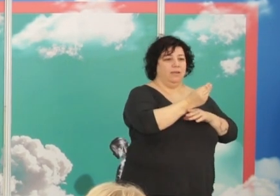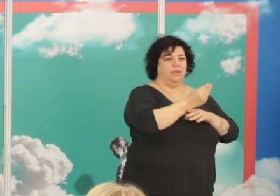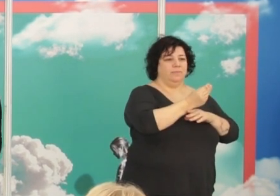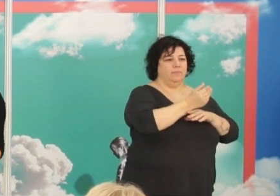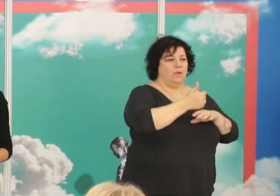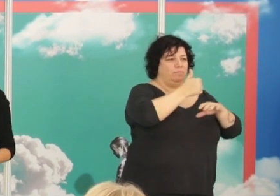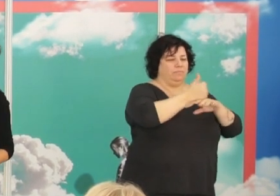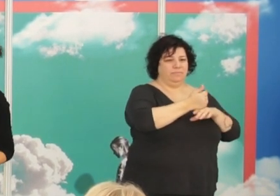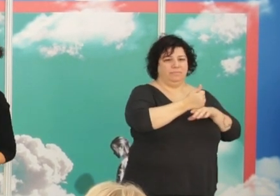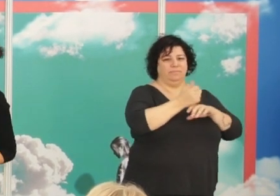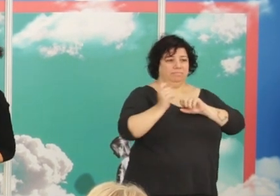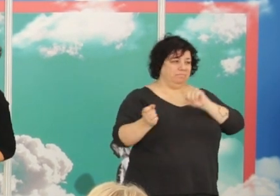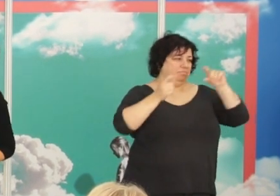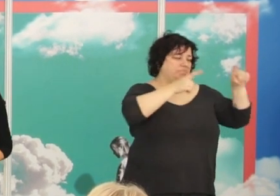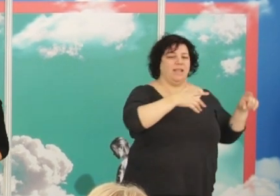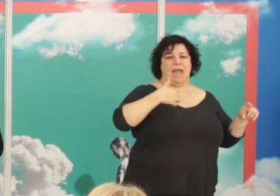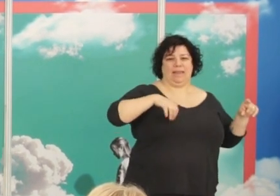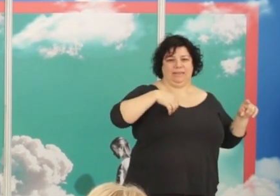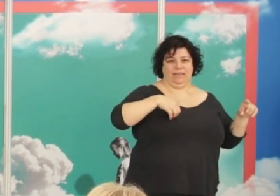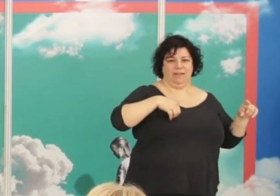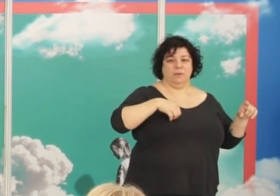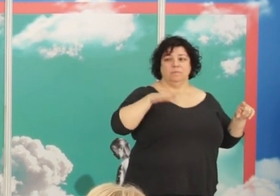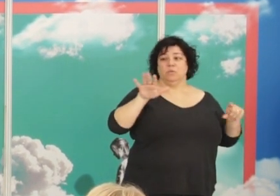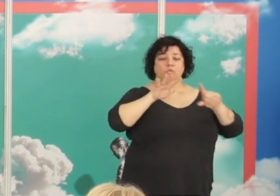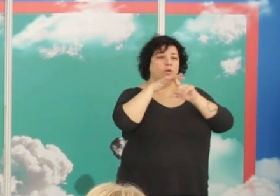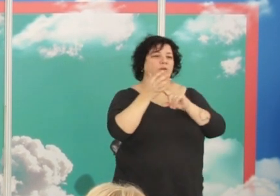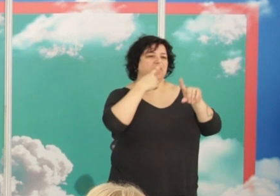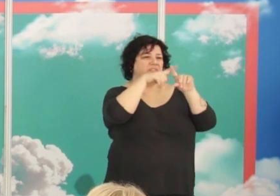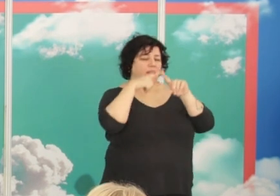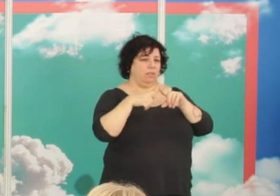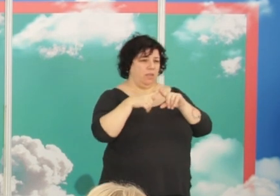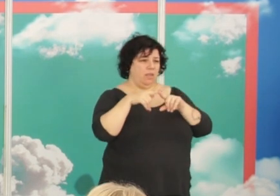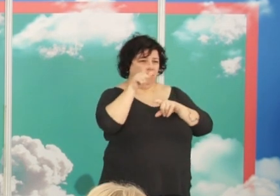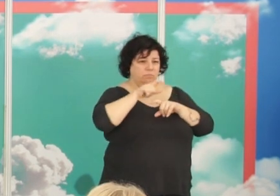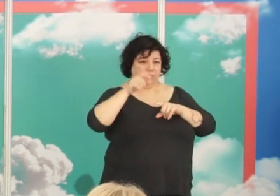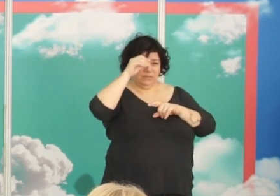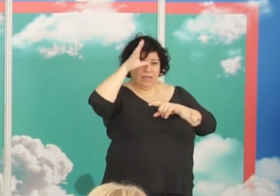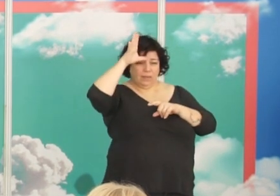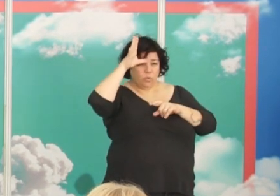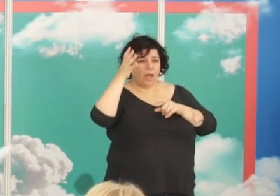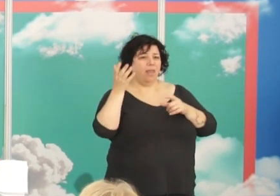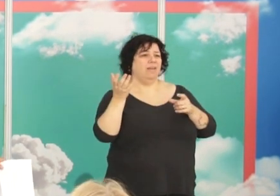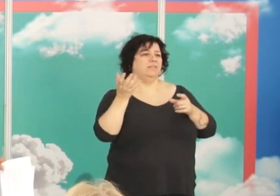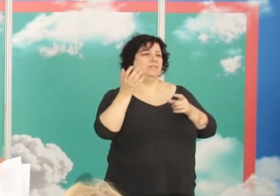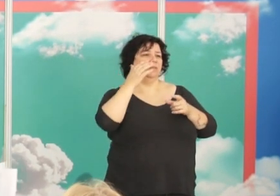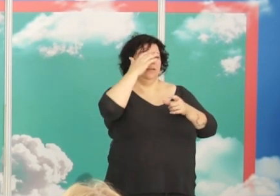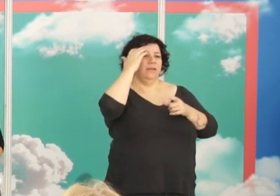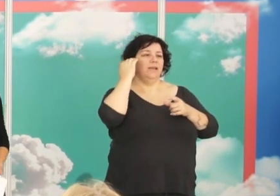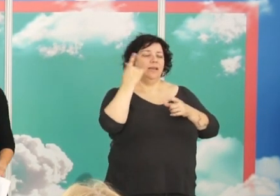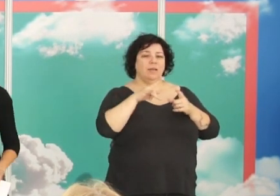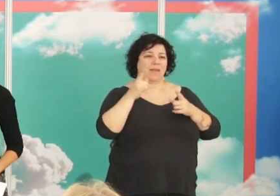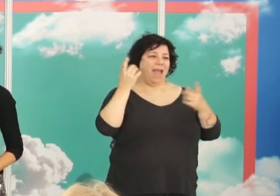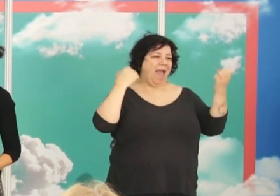exiliado. Su caso no es muy diferente a de muchísimos intelectuales y